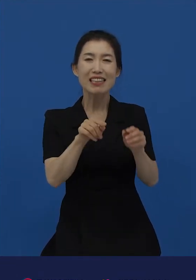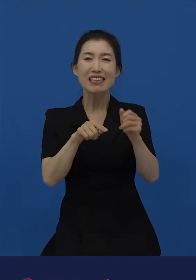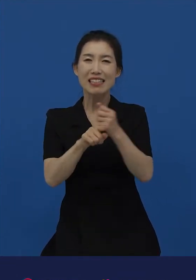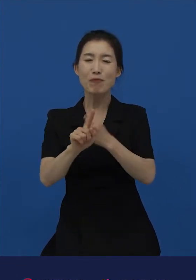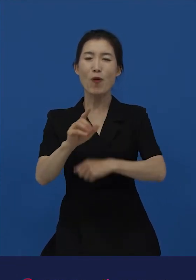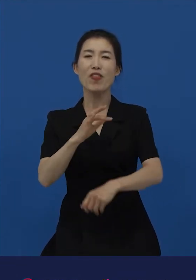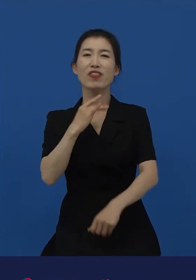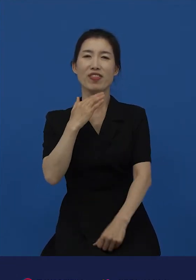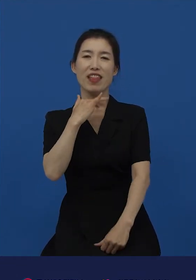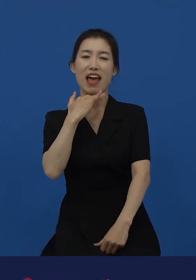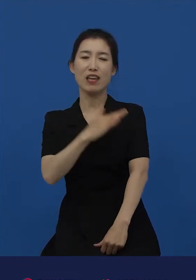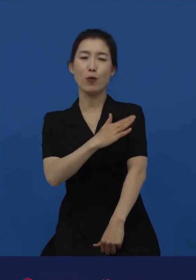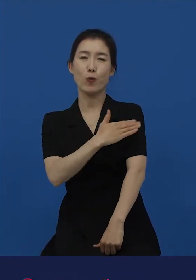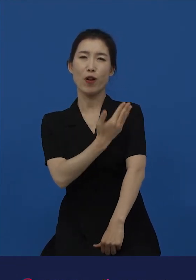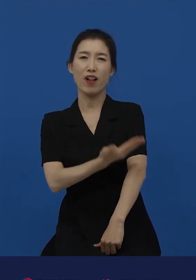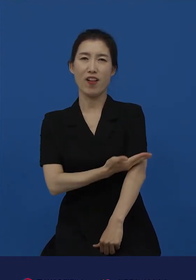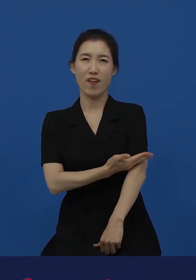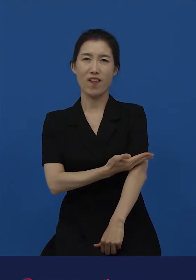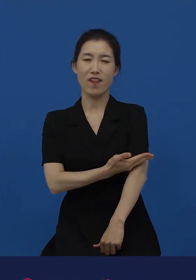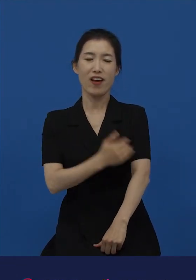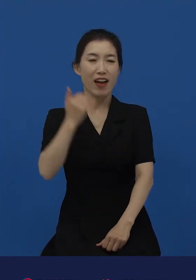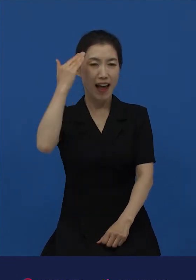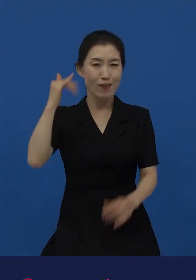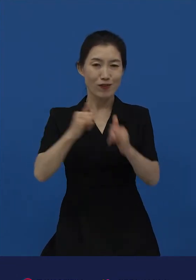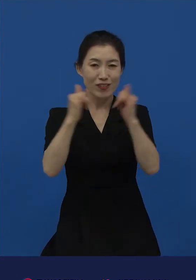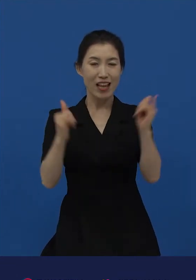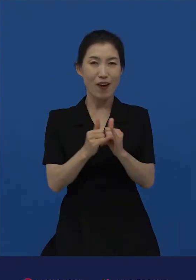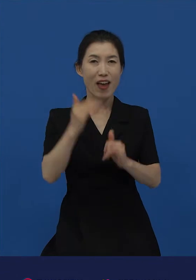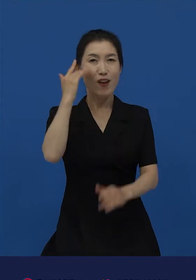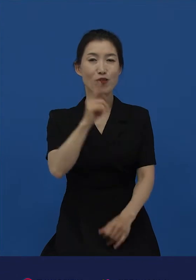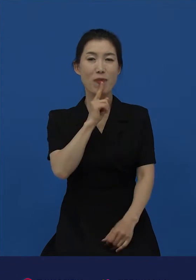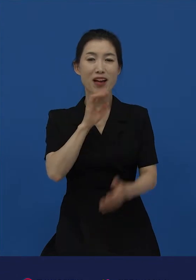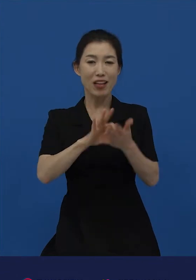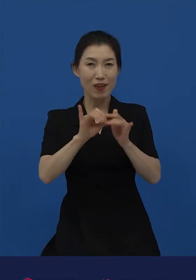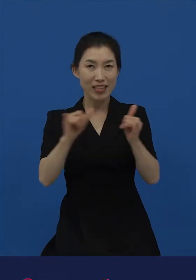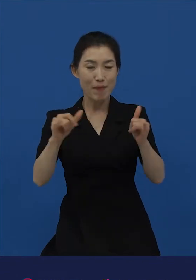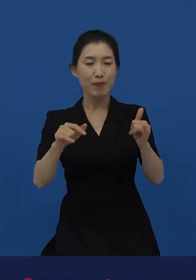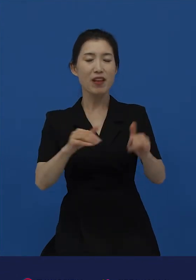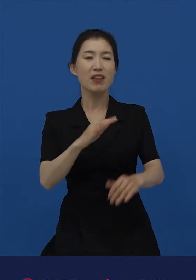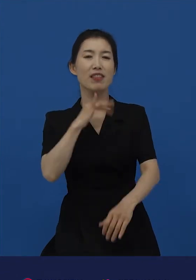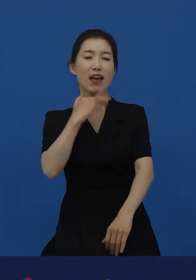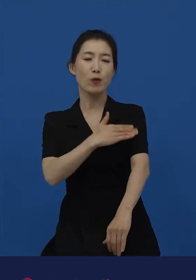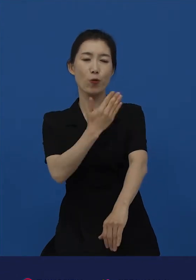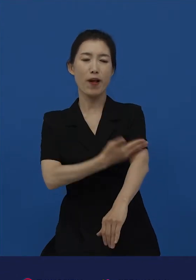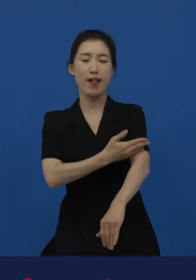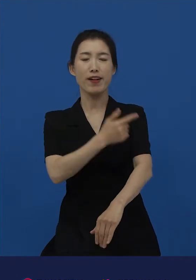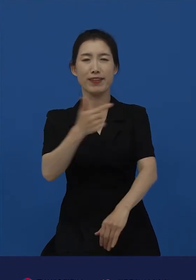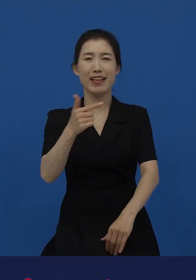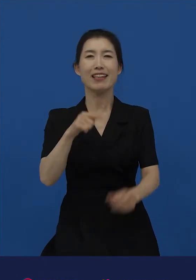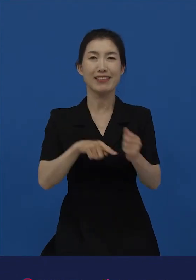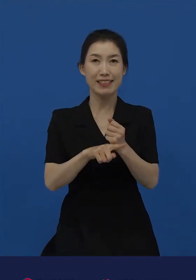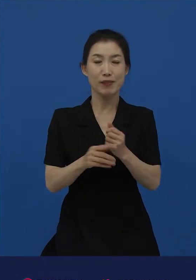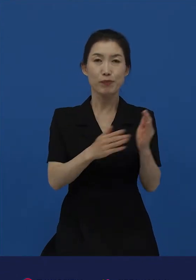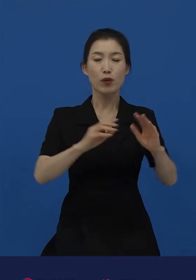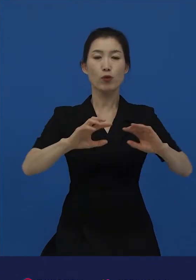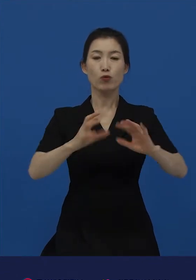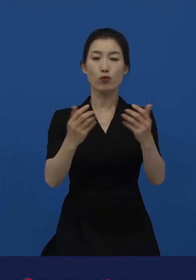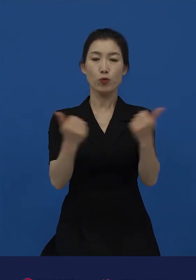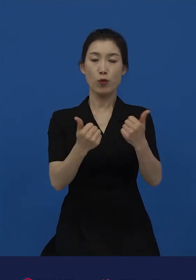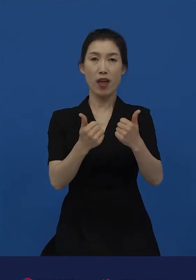굳건하게 존재한다는 것을 우리는 쉽게 알 수 있습니다. 심지어 국회 상임위원회에서 동료